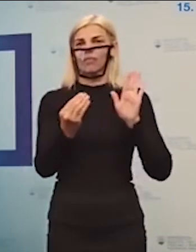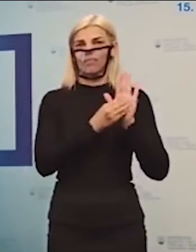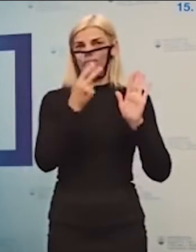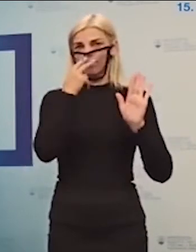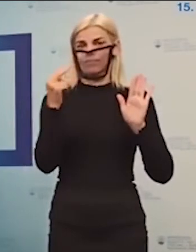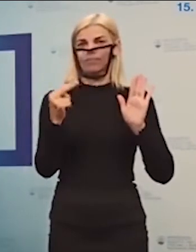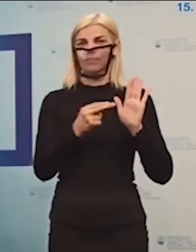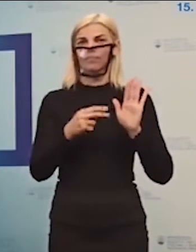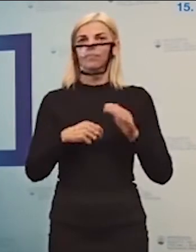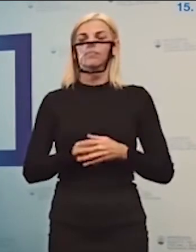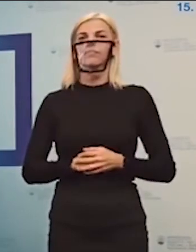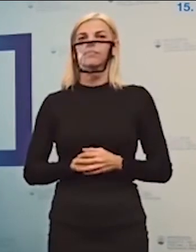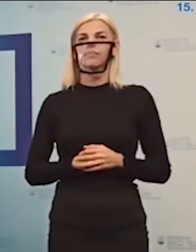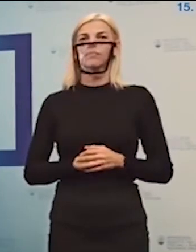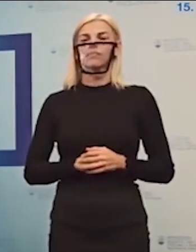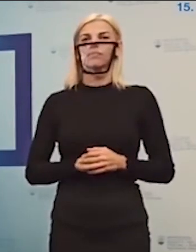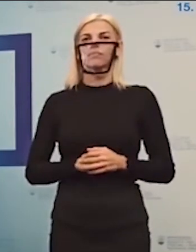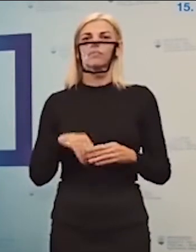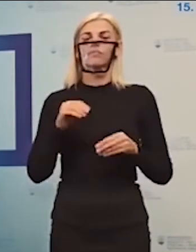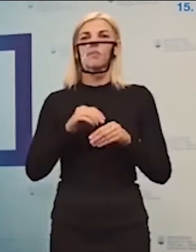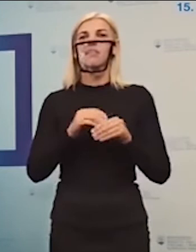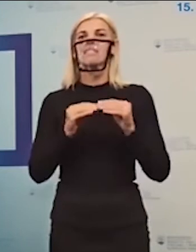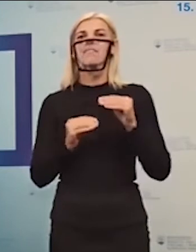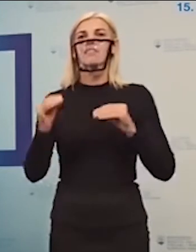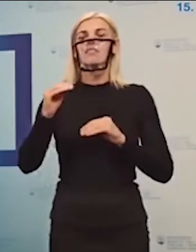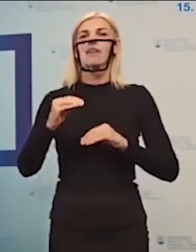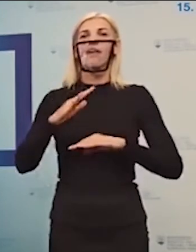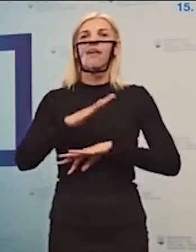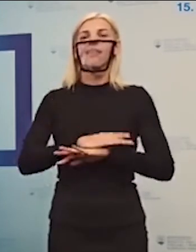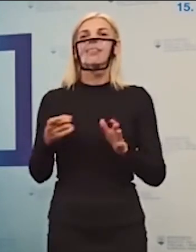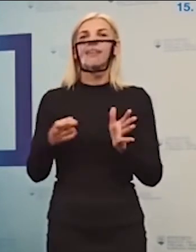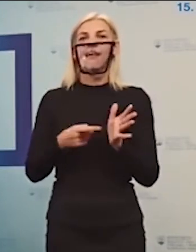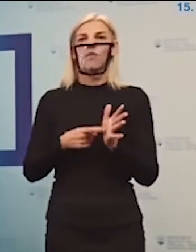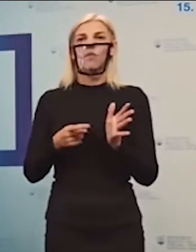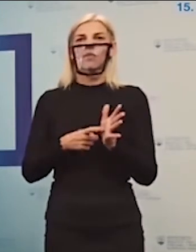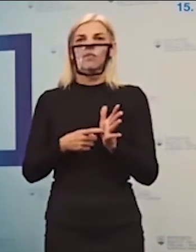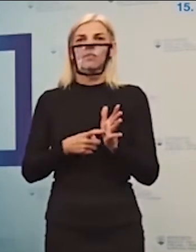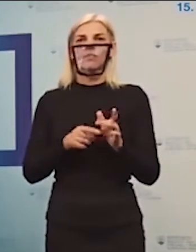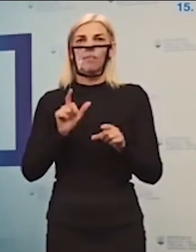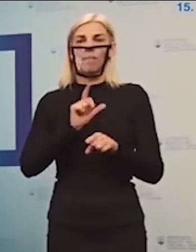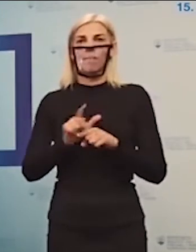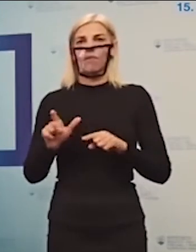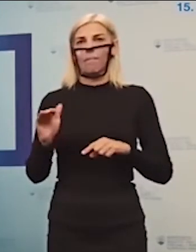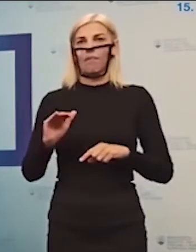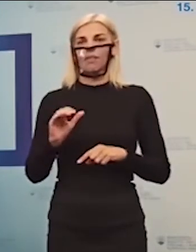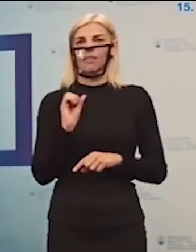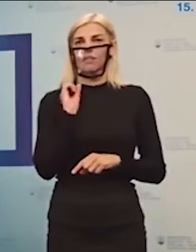nároky zriadovateľov materských škôl, ktoré súvisia s povinným predprimárnym vzdelávaním.